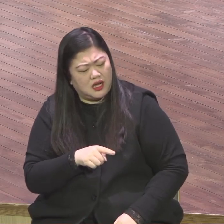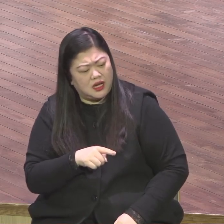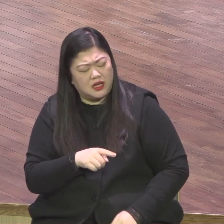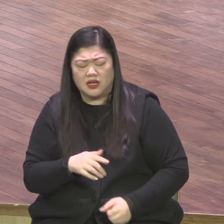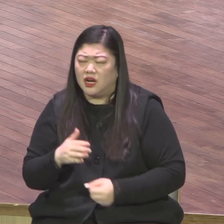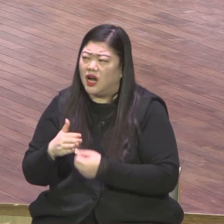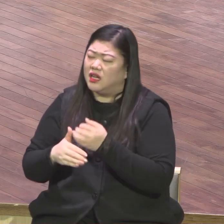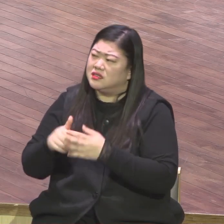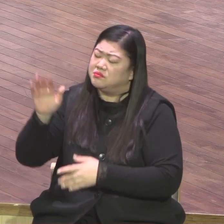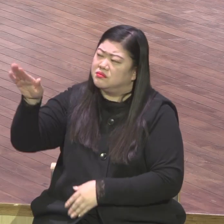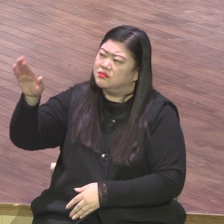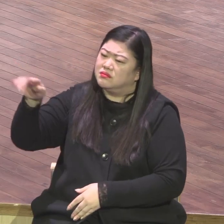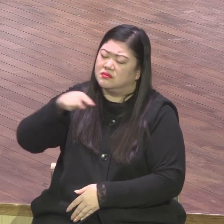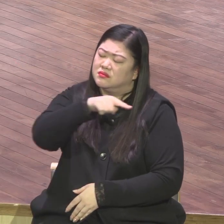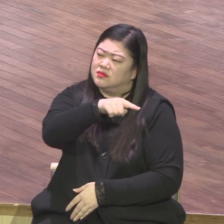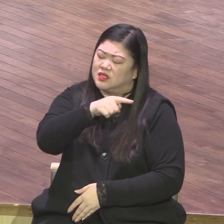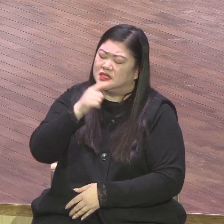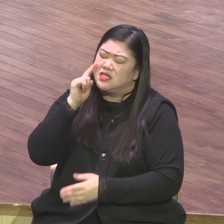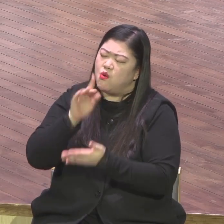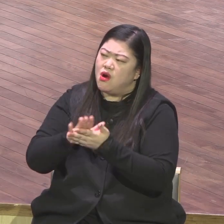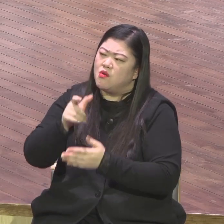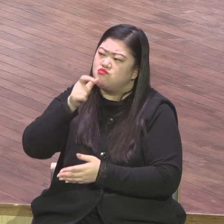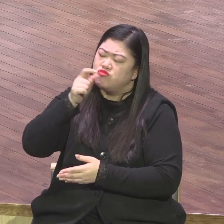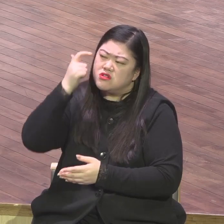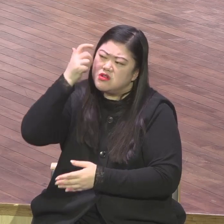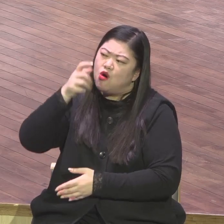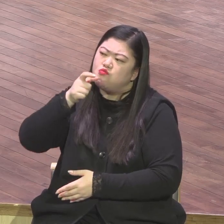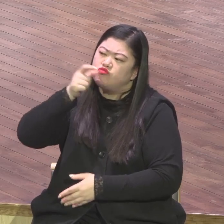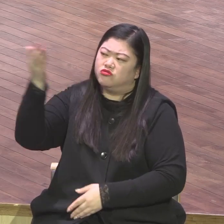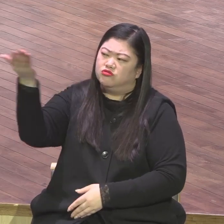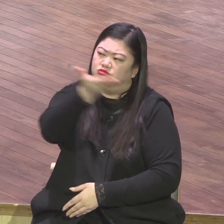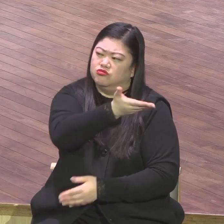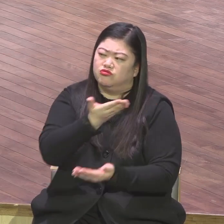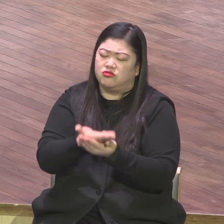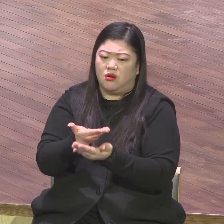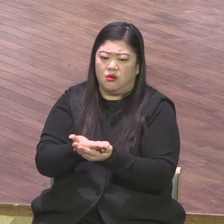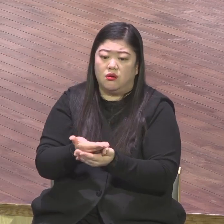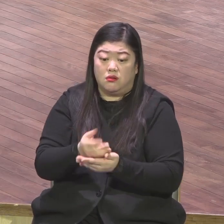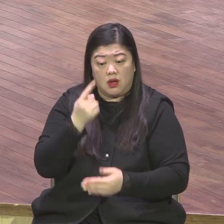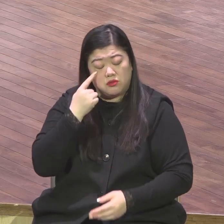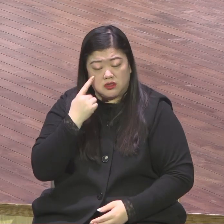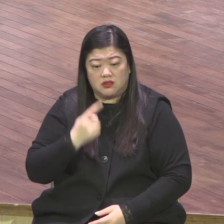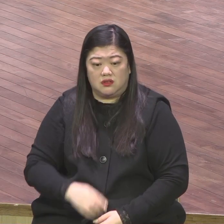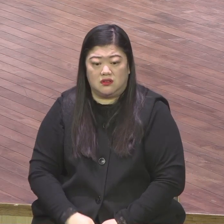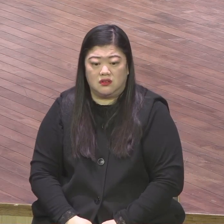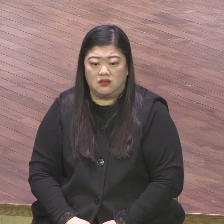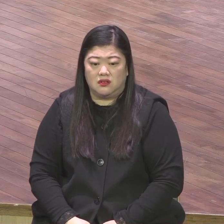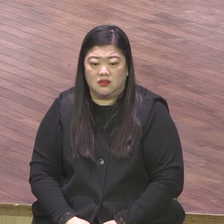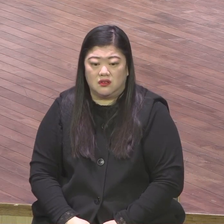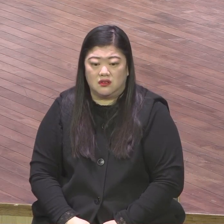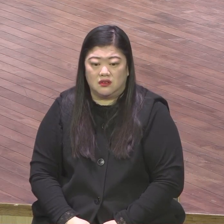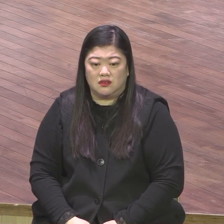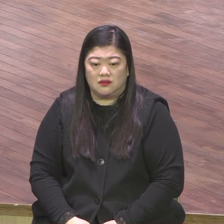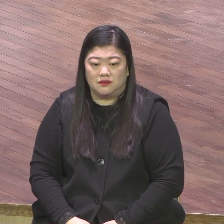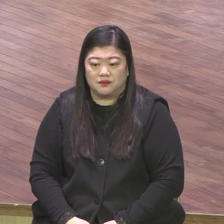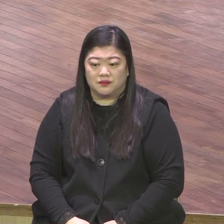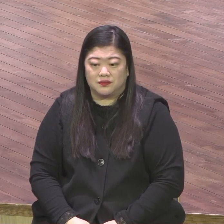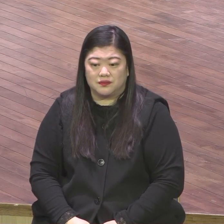기도하지 마시고 사단의 가장 강력한 무기관이 뭔지 아세요 어떻게 쓰든지 하나님 말씀